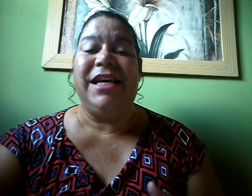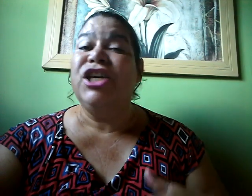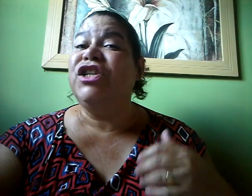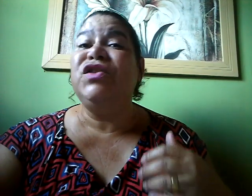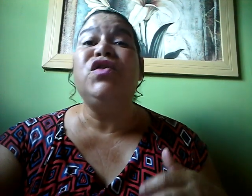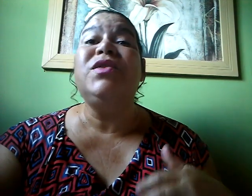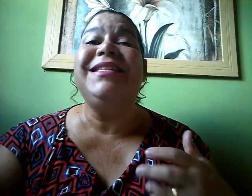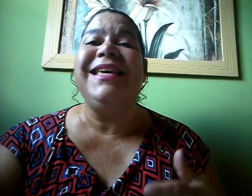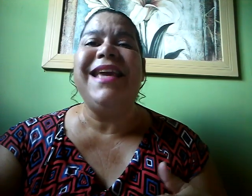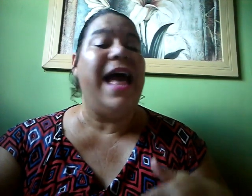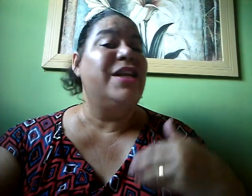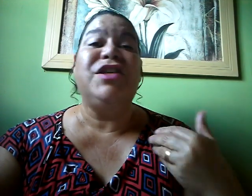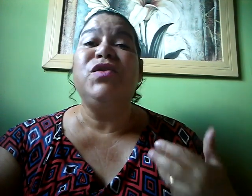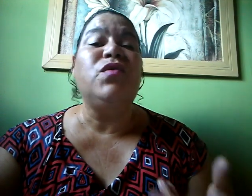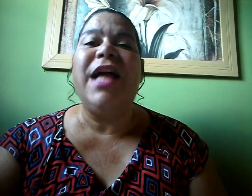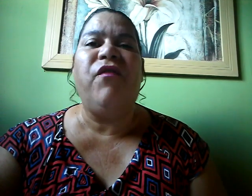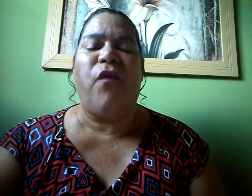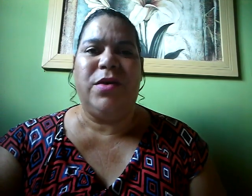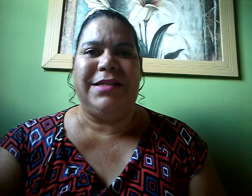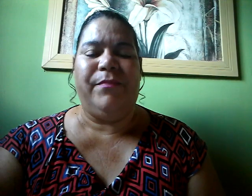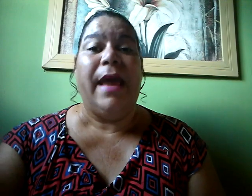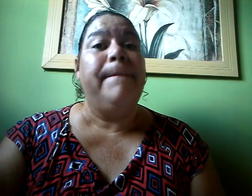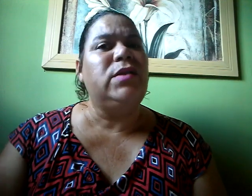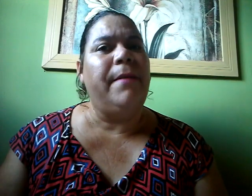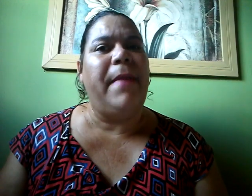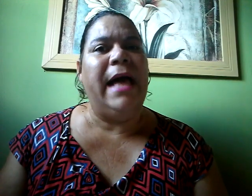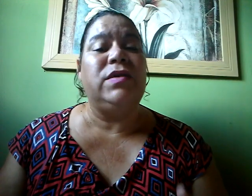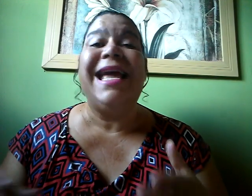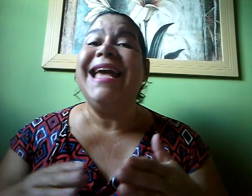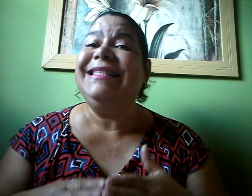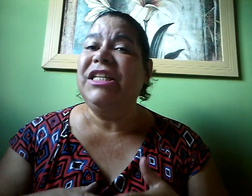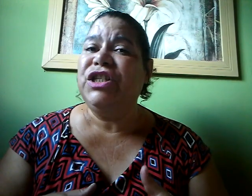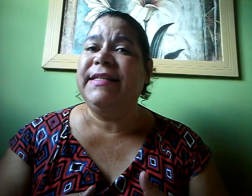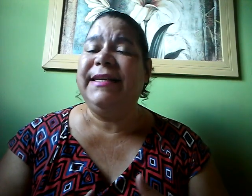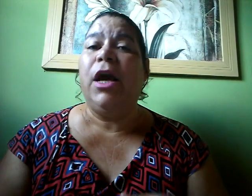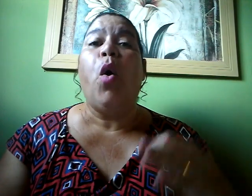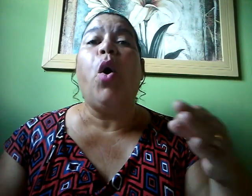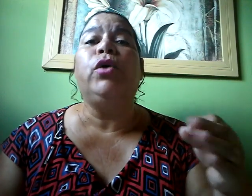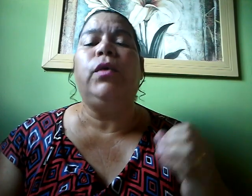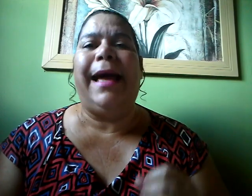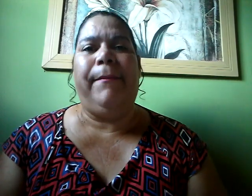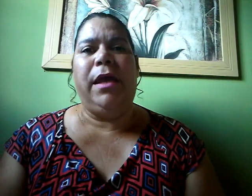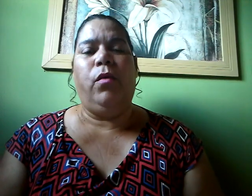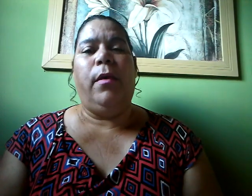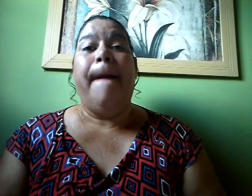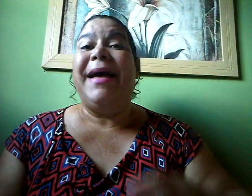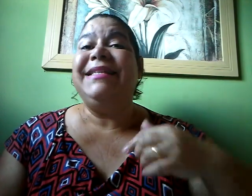Jesus nos guia Jesus nos dá força Meus amados Existe sim Outro caminho Mas